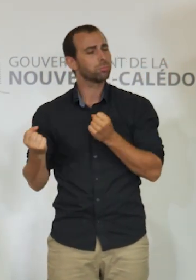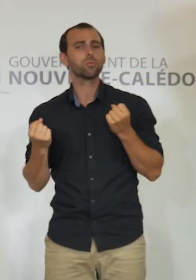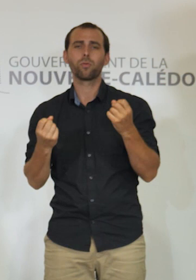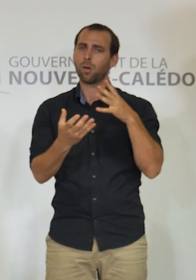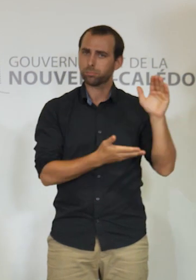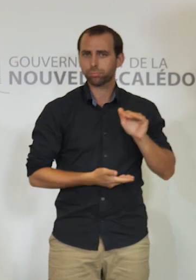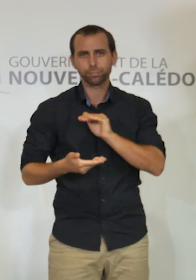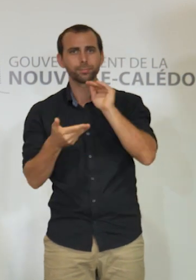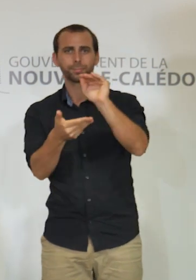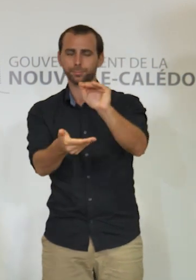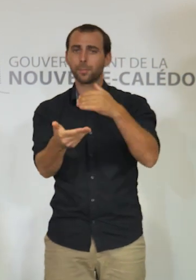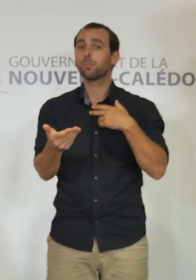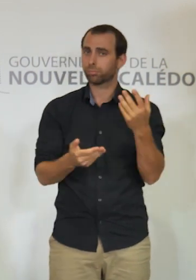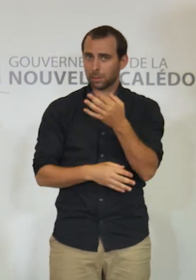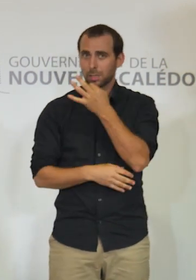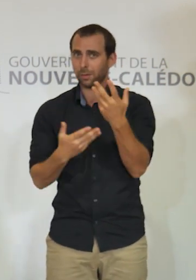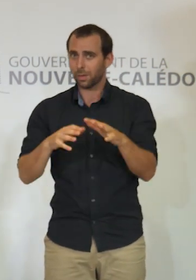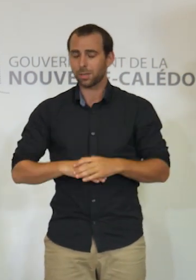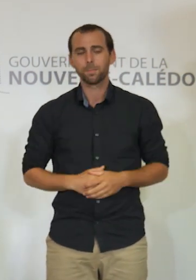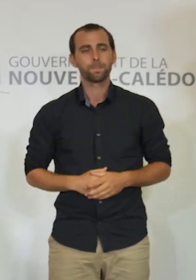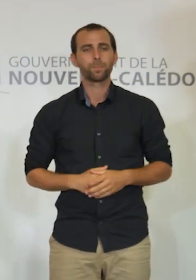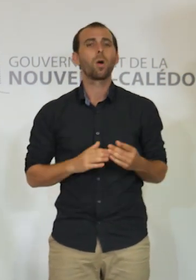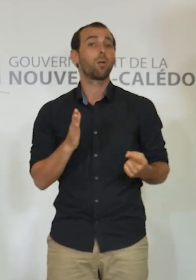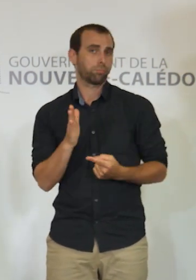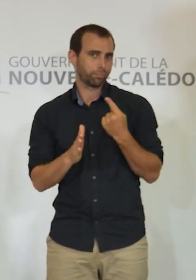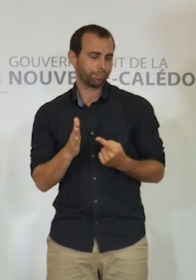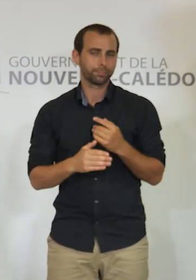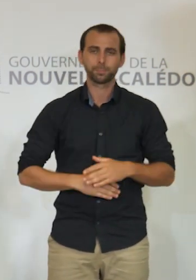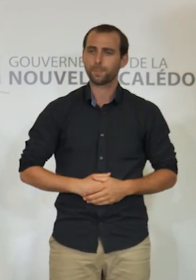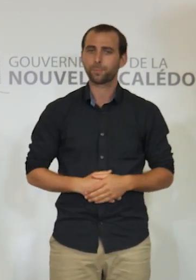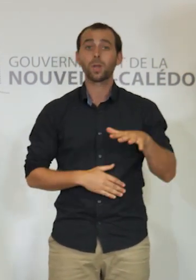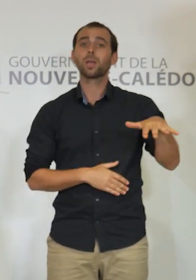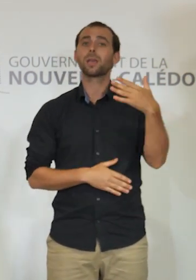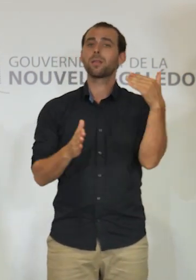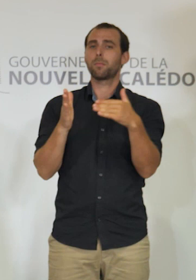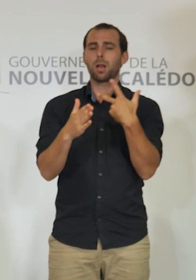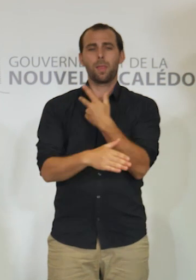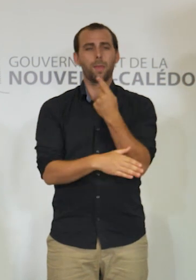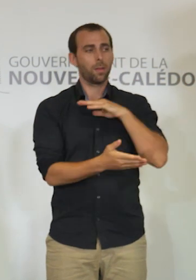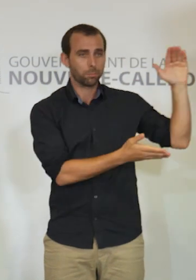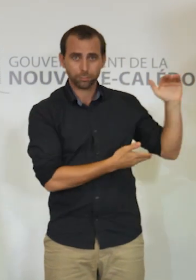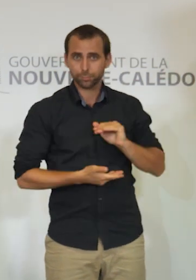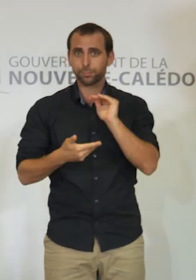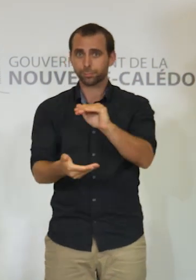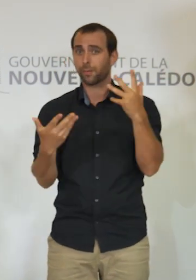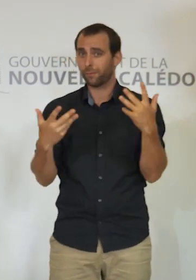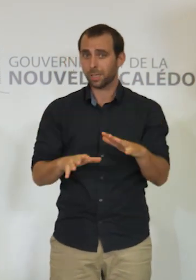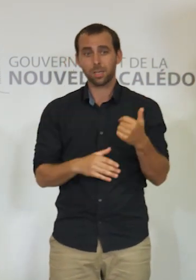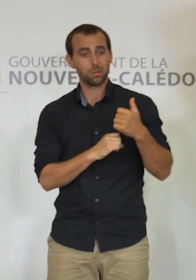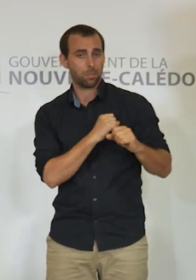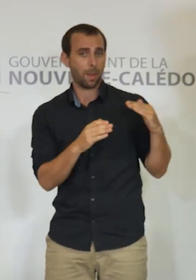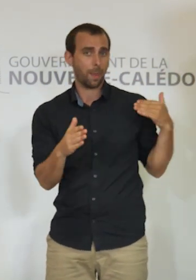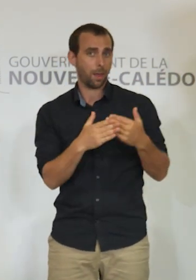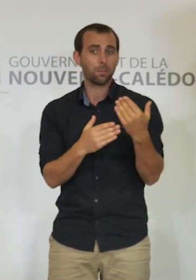néanmoins ici, après les 15 000 doses qui auront été acheminées sur la semaine en cours et sur la semaine prochaine, le rythme va s'élever